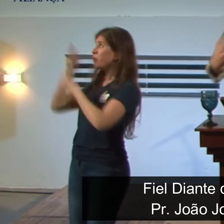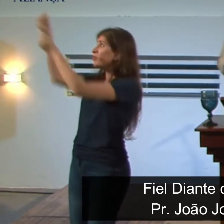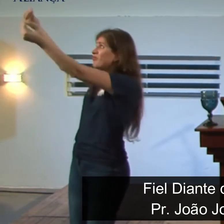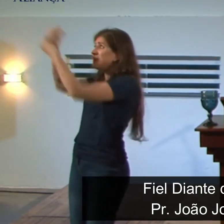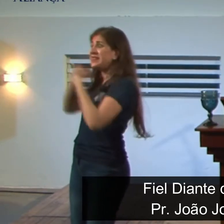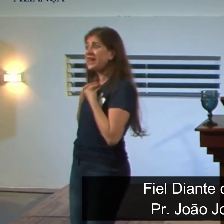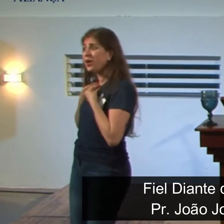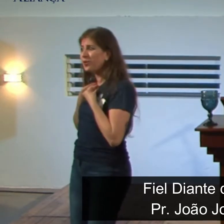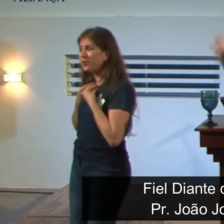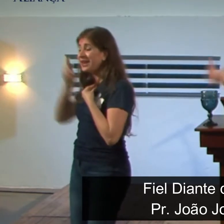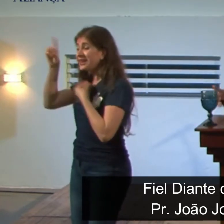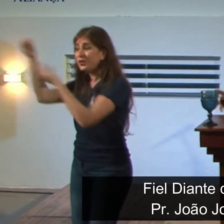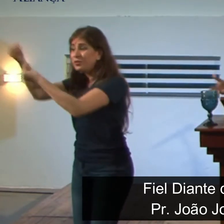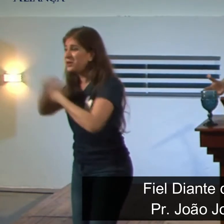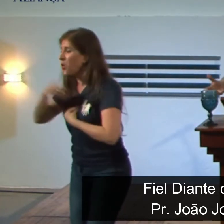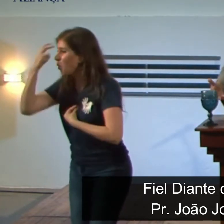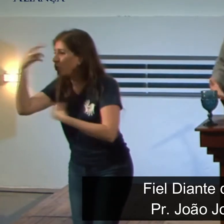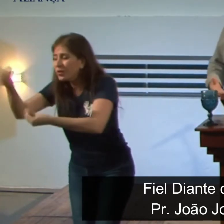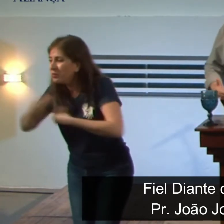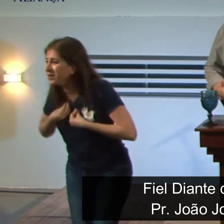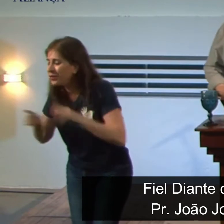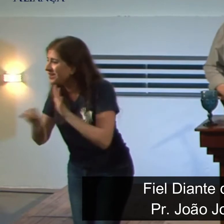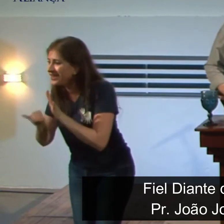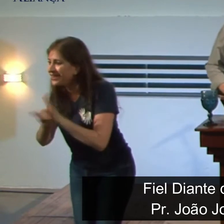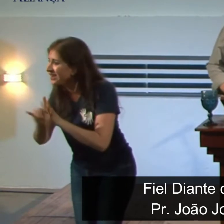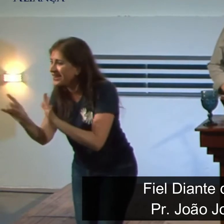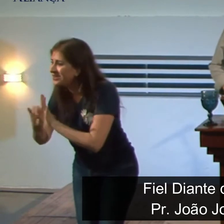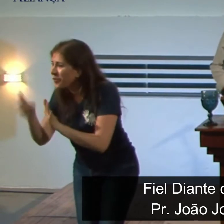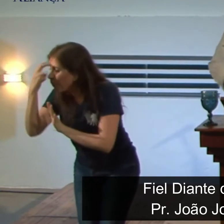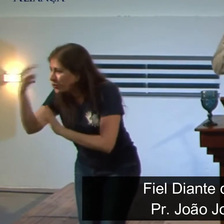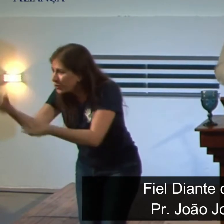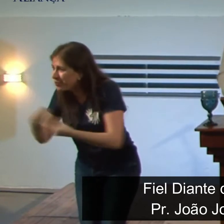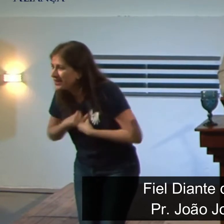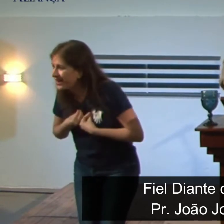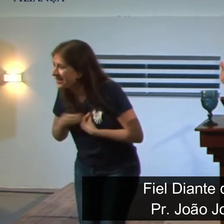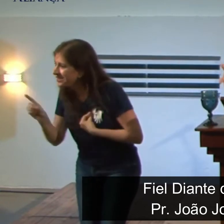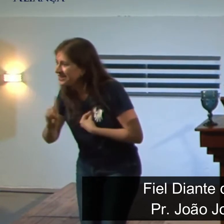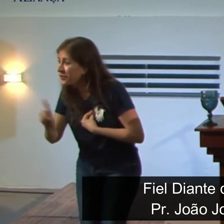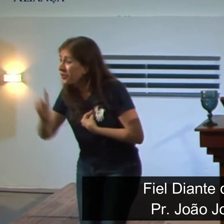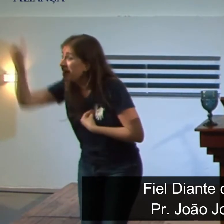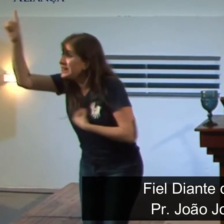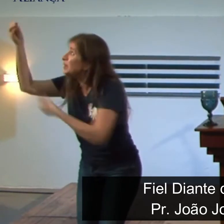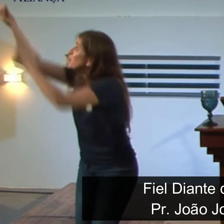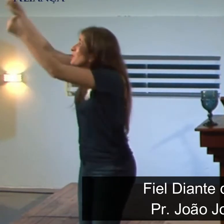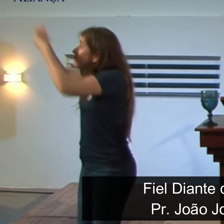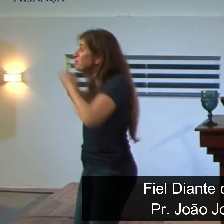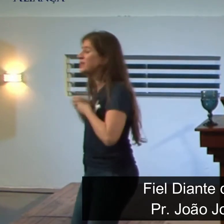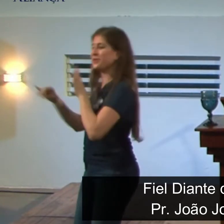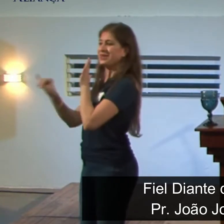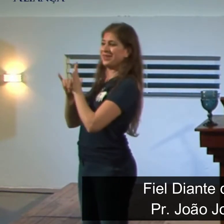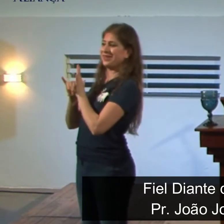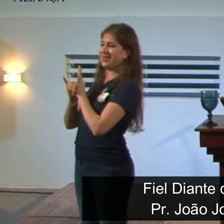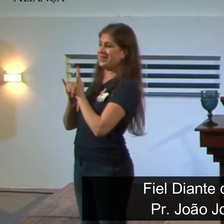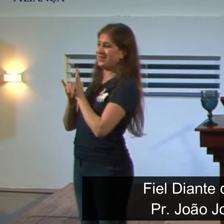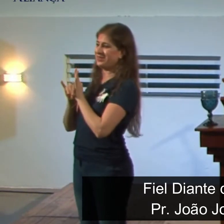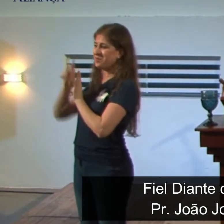nos deu, não foi ninguém que te deu, não foi cultura que te deu, foi Deus que te deu essa identidade.